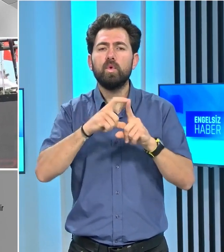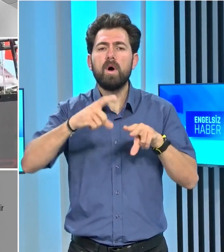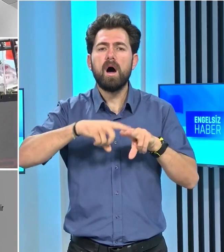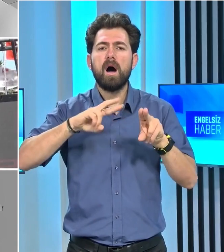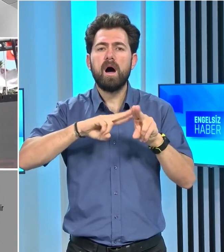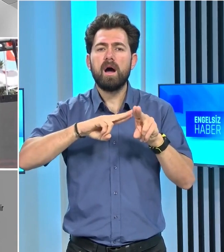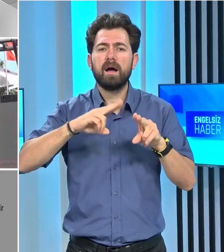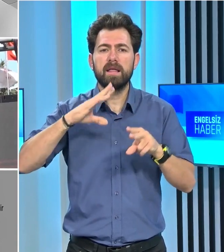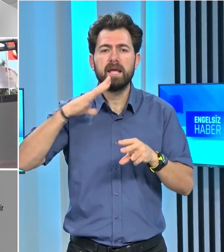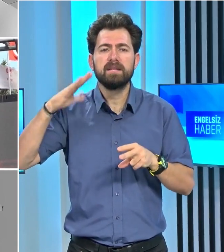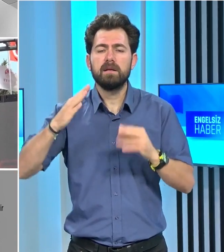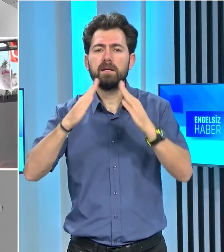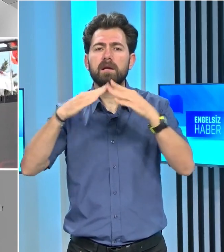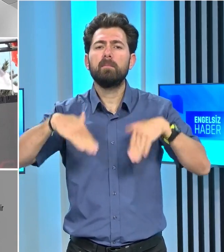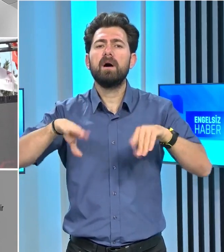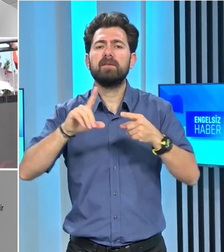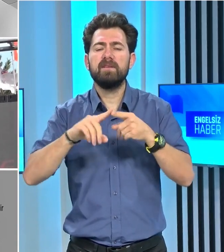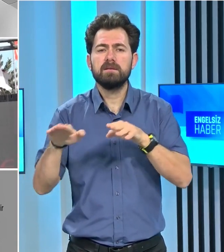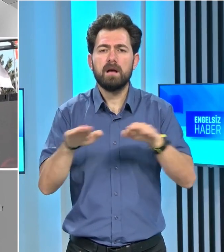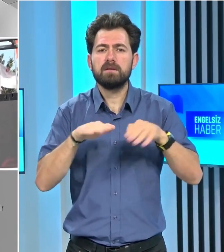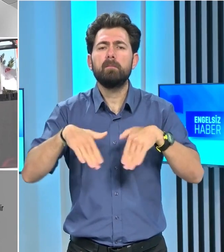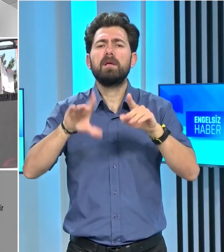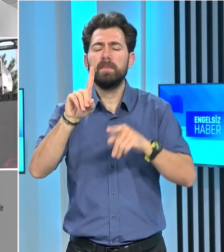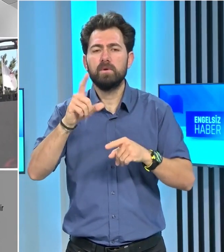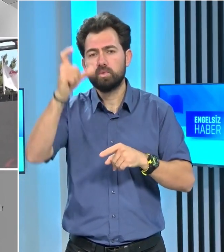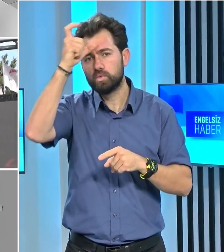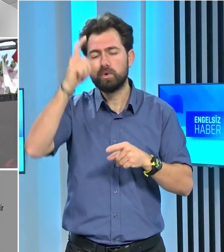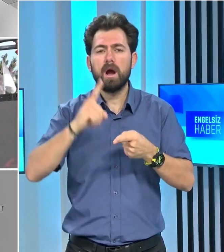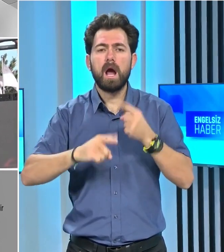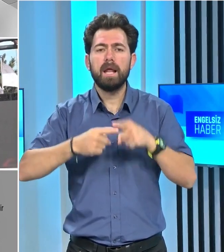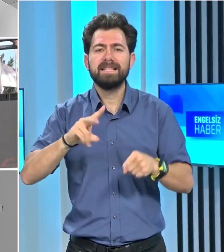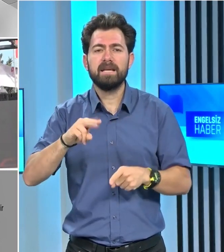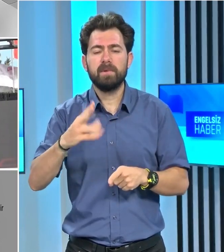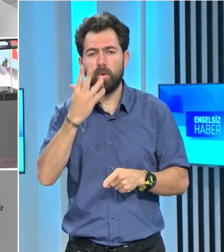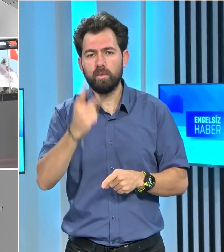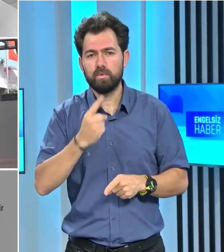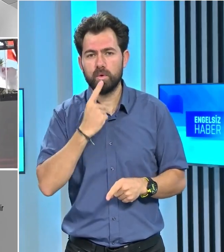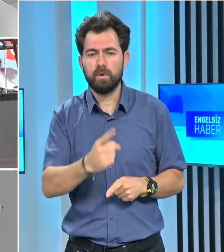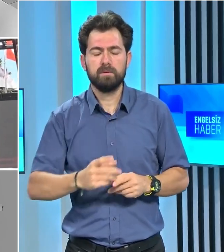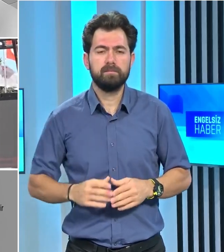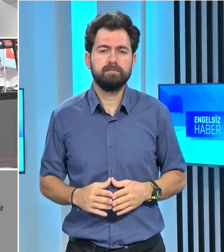Doğu Akdeniz'de yıkılmaz ve sarsılmaz bir Türk kalesi olduğunu kaydetti.